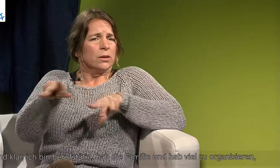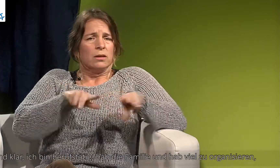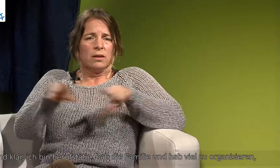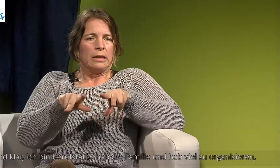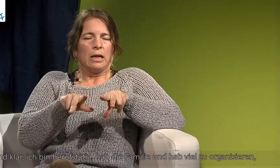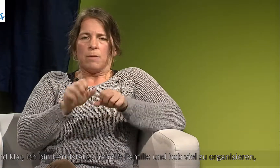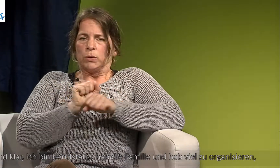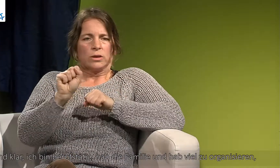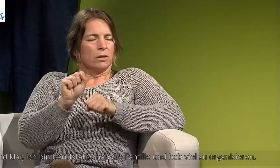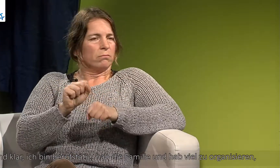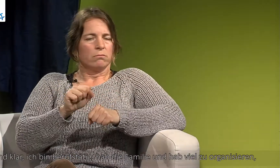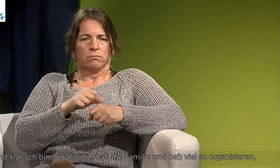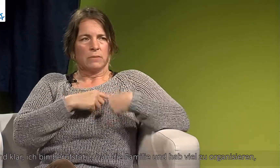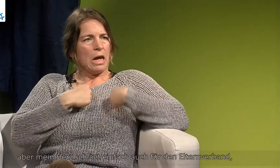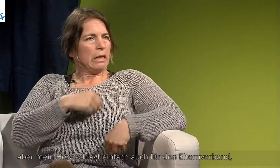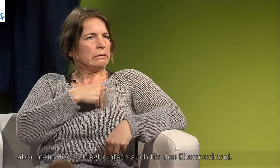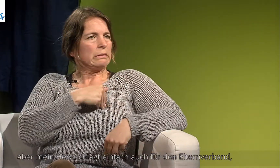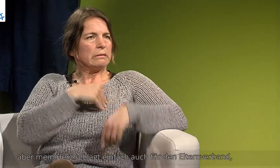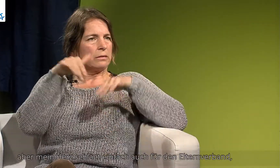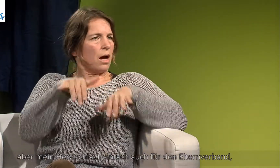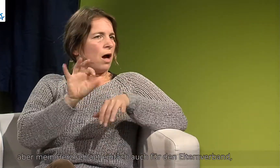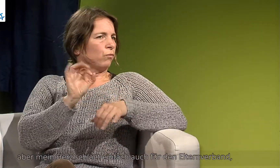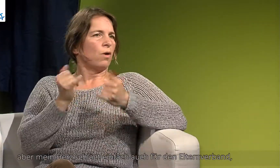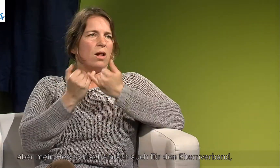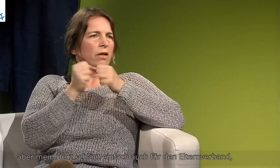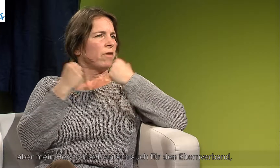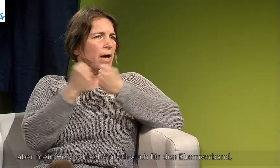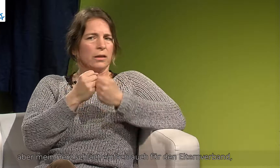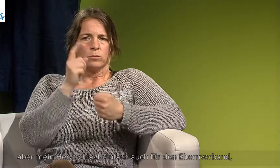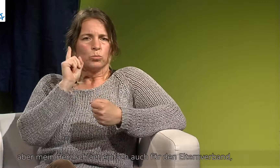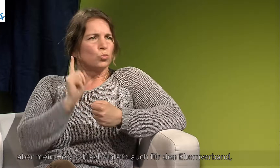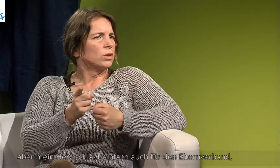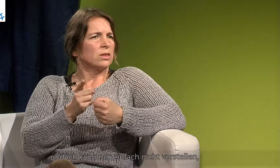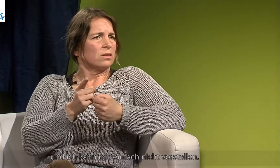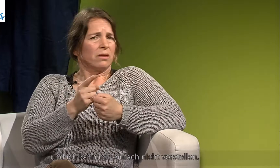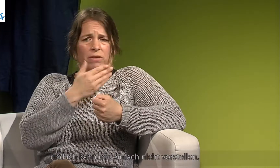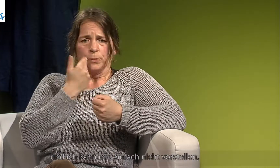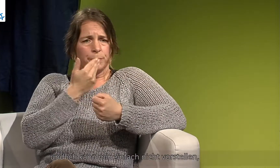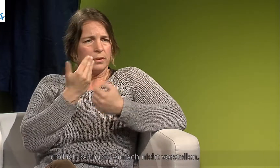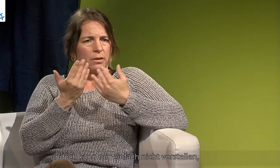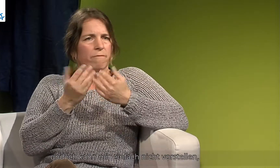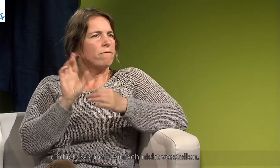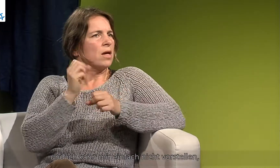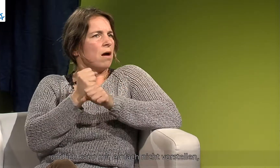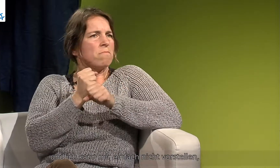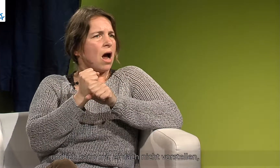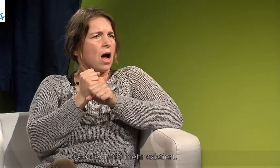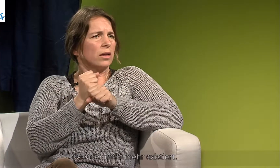Familie und habe viel zu organisieren, aber mein Herz schlägt einfach auch für den Elternverband. Und ich kann mir einfach nicht vorstellen, dass der nicht mehr